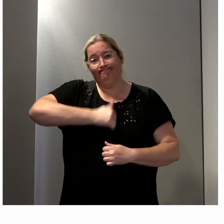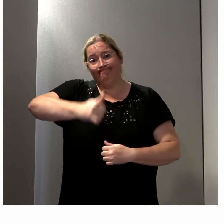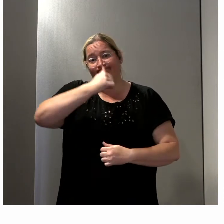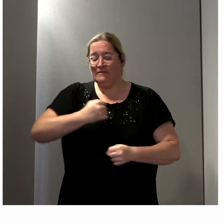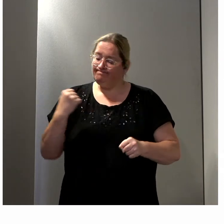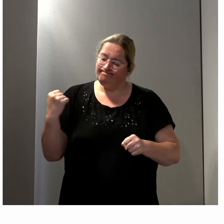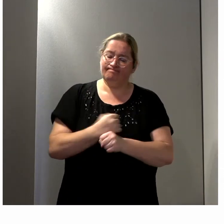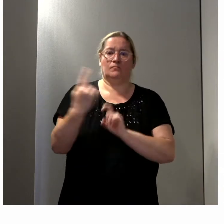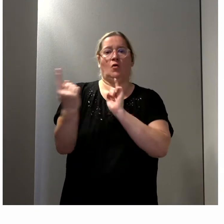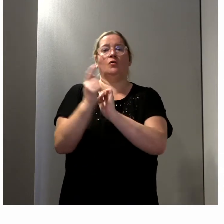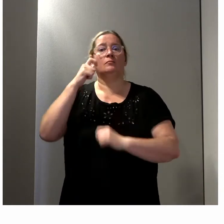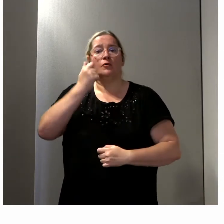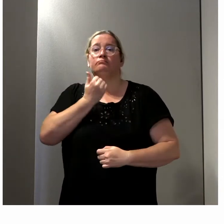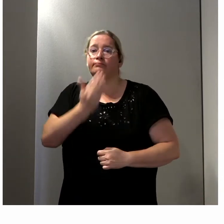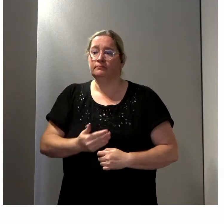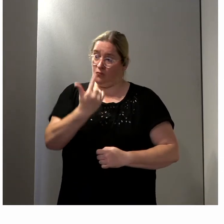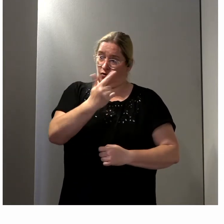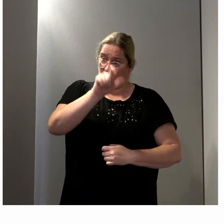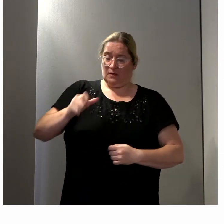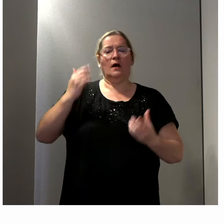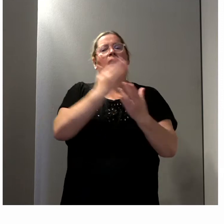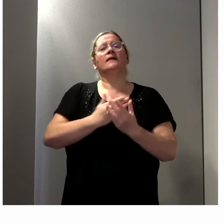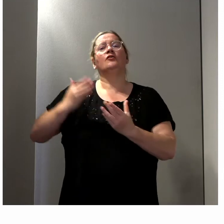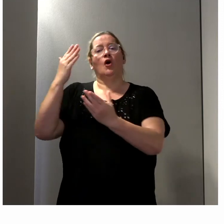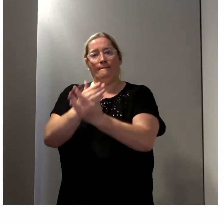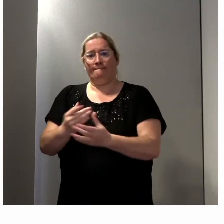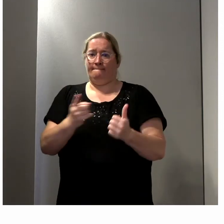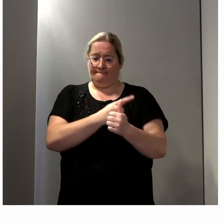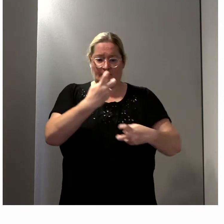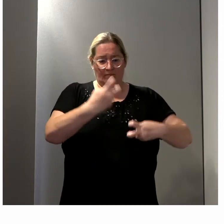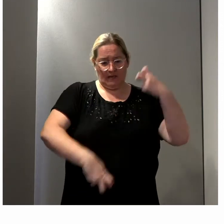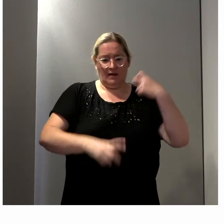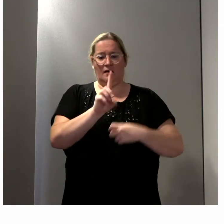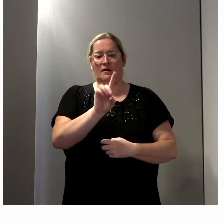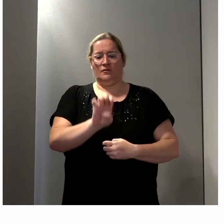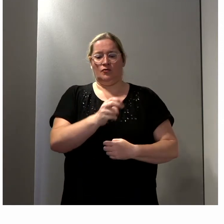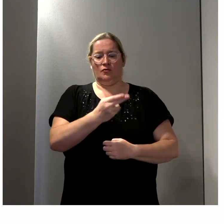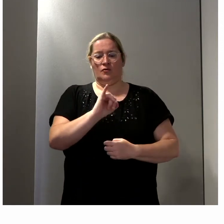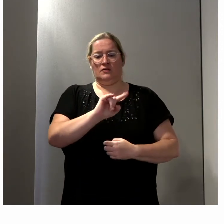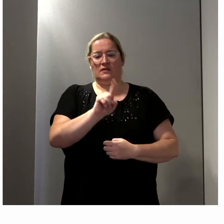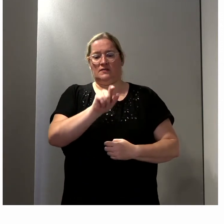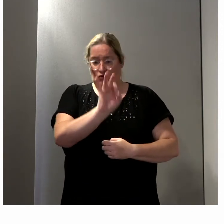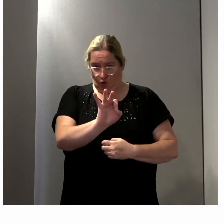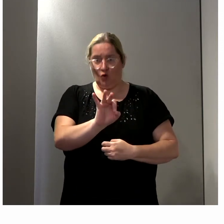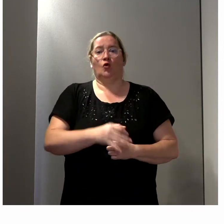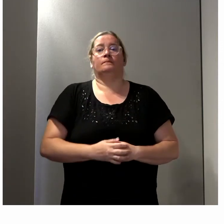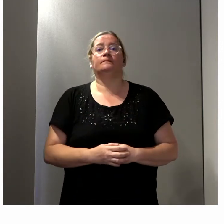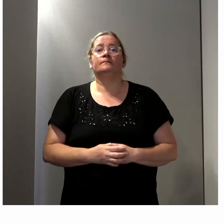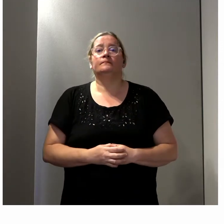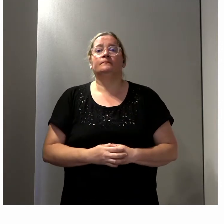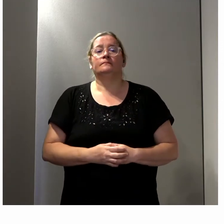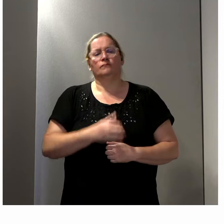avec donc deux intervenants qui sont Pierre Denizio, je sais